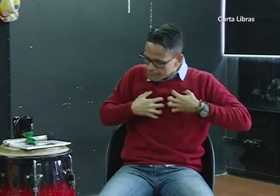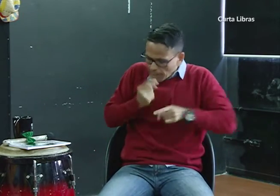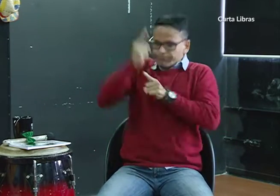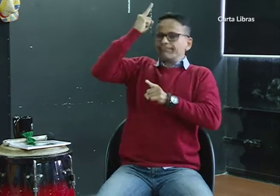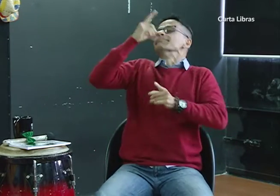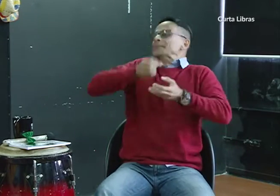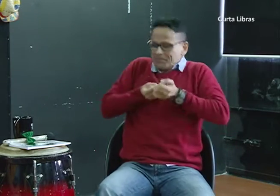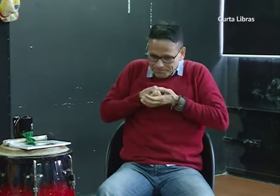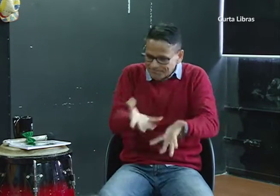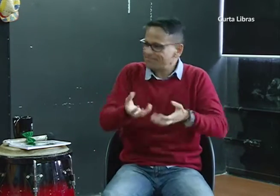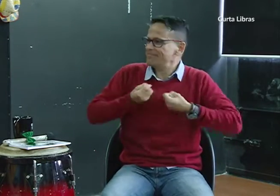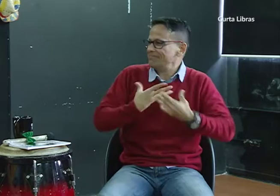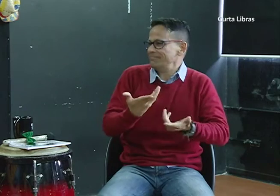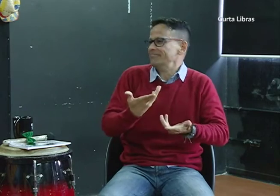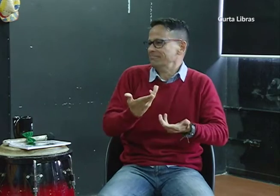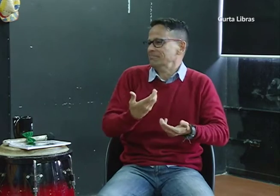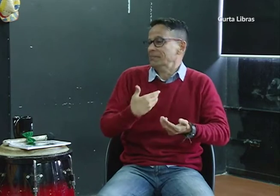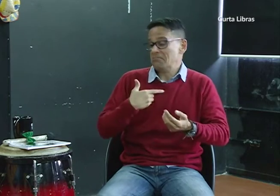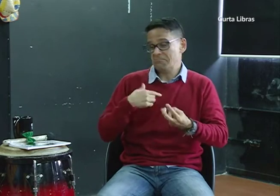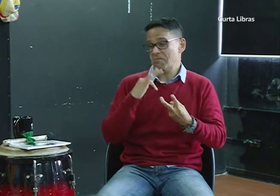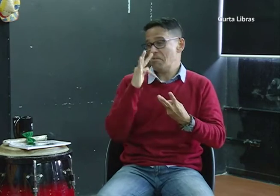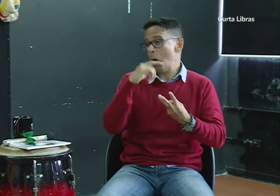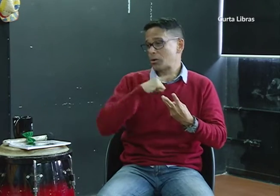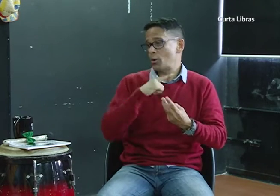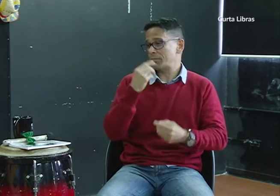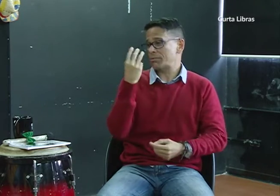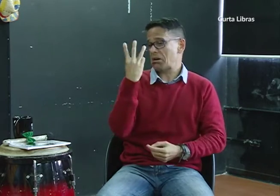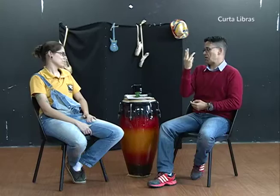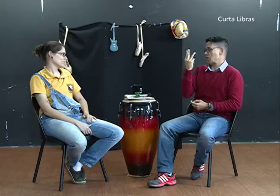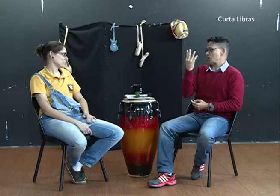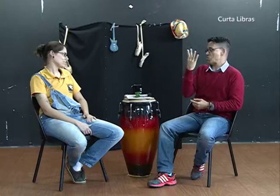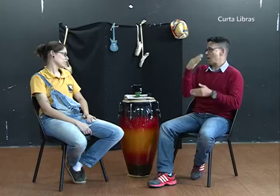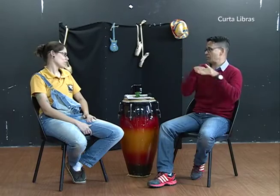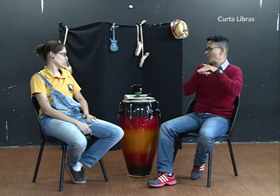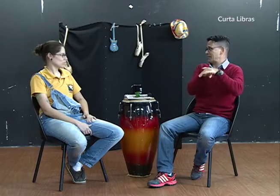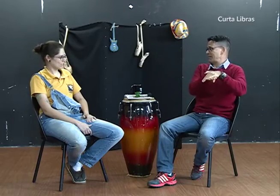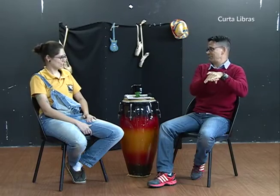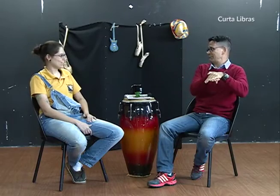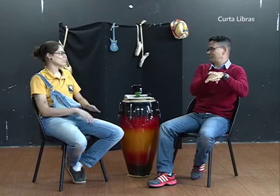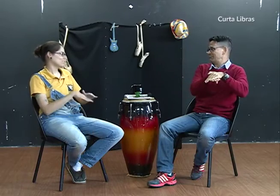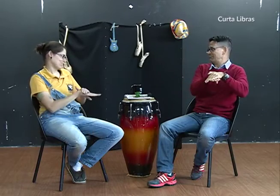Ainda tenho três ou quatro trabalhos guardados esperando o momento certo para divulgar.